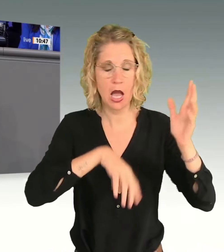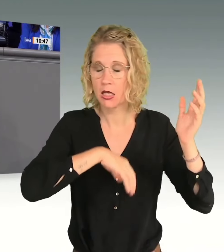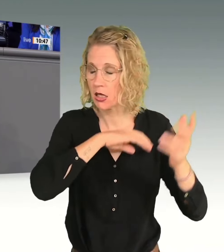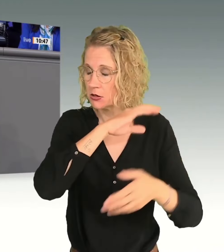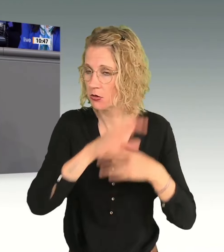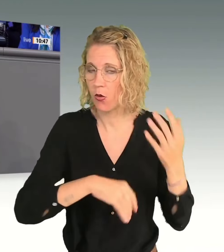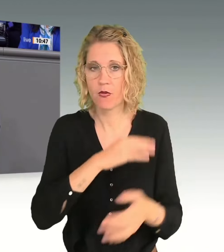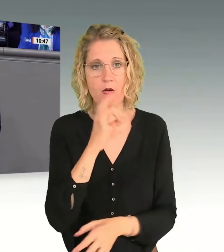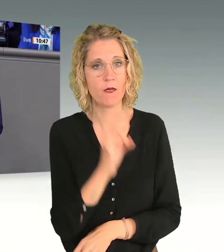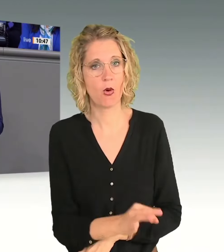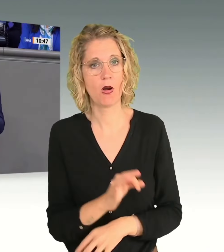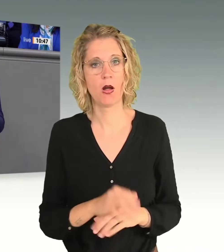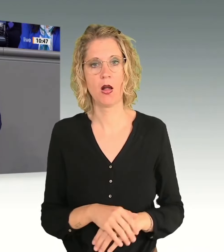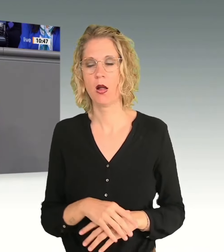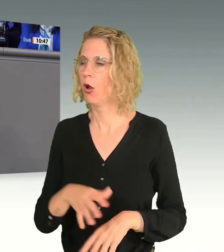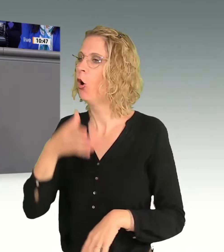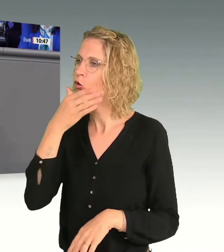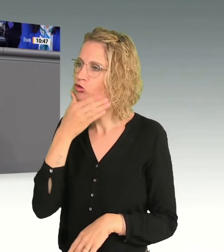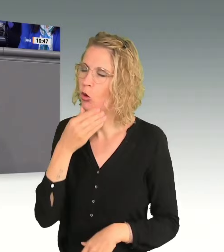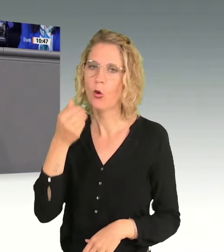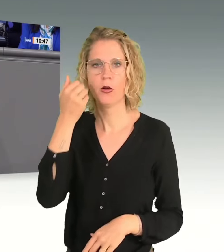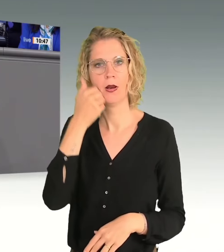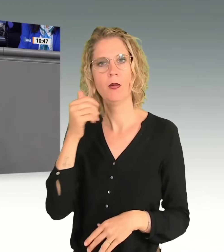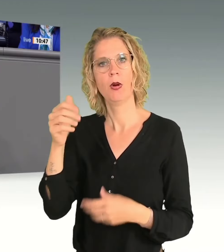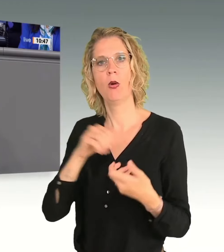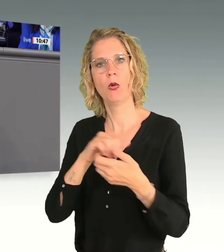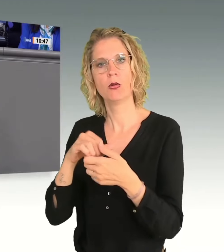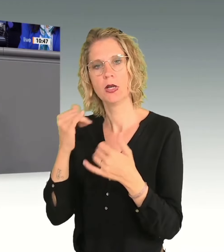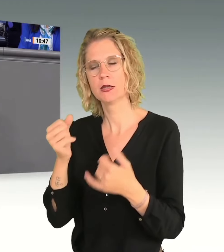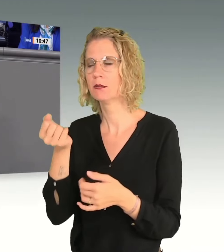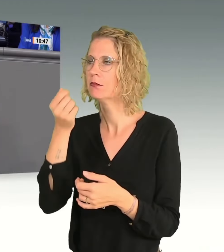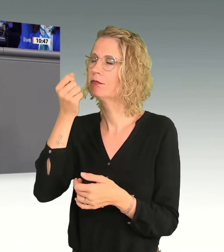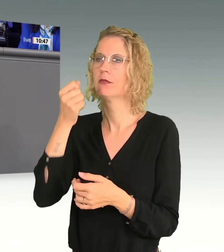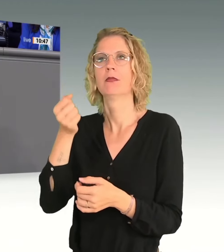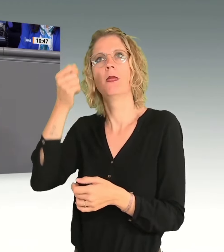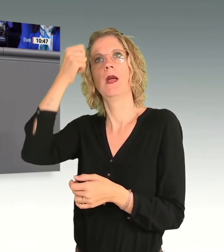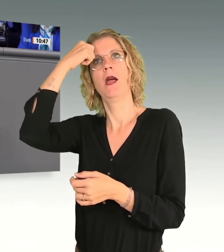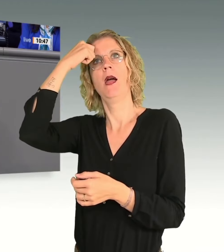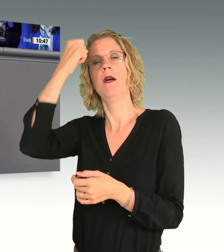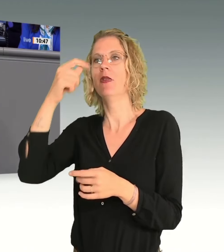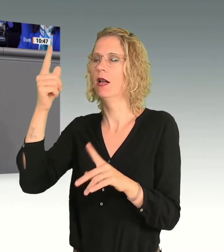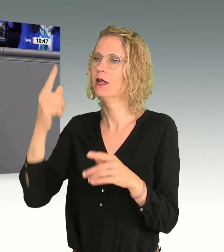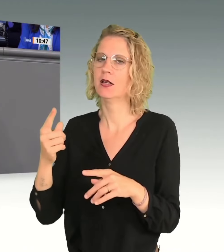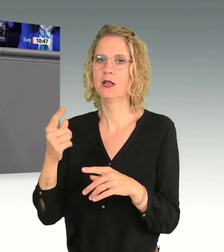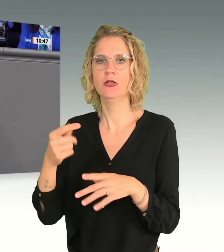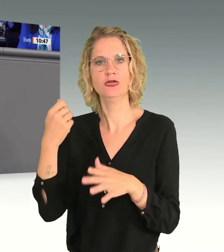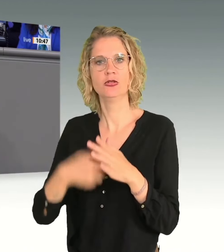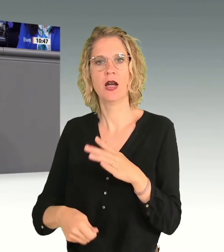Schön, liebe Union, dass Sie diese jetzt mit Strafverschärfungen und Achtung, Messerparagrafen schützen wollen.